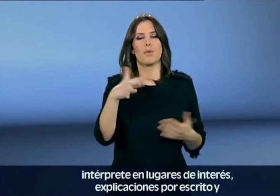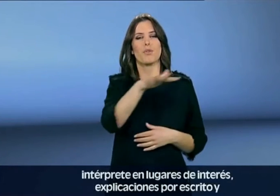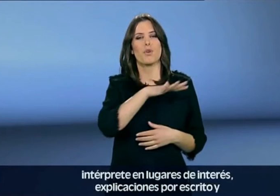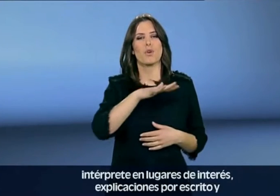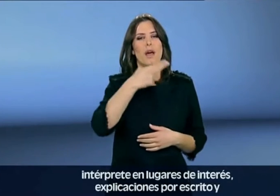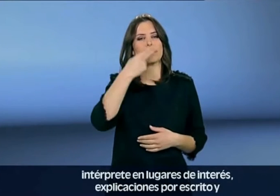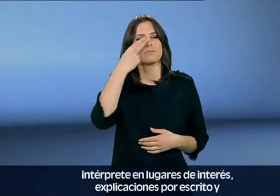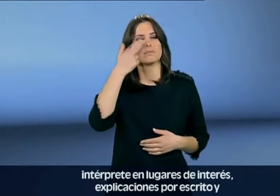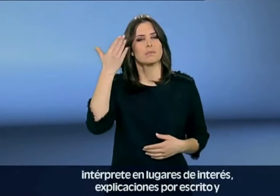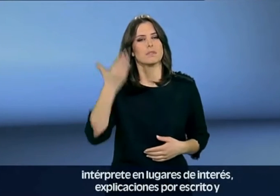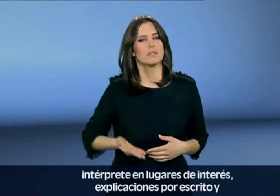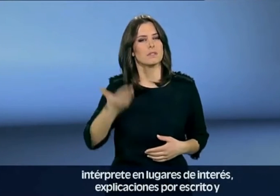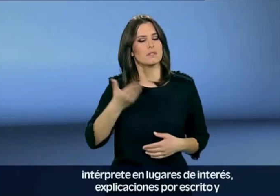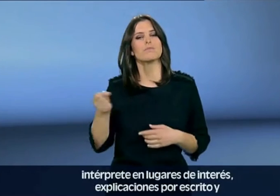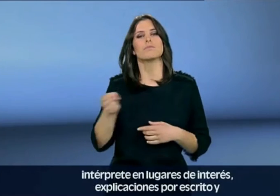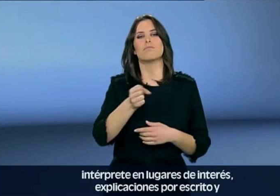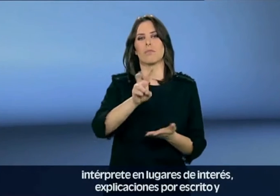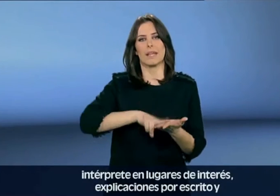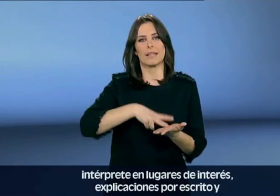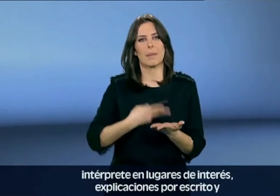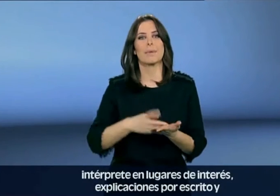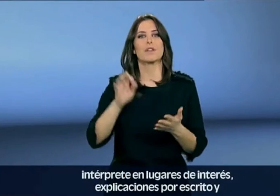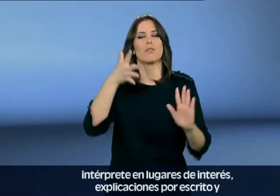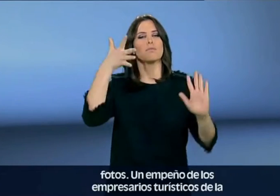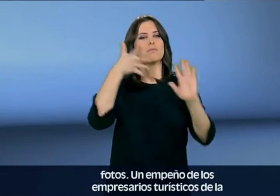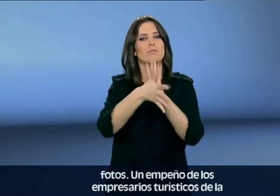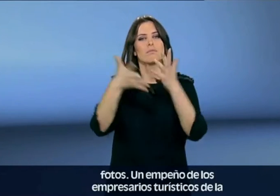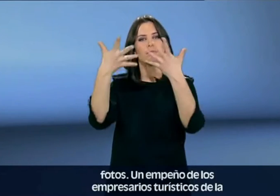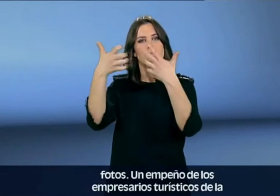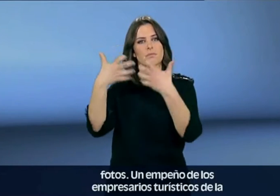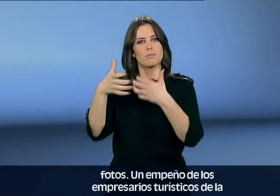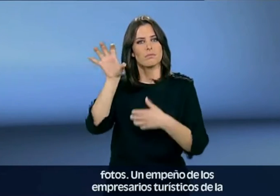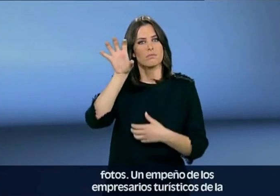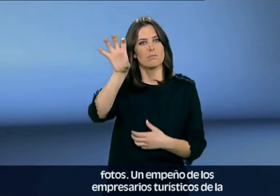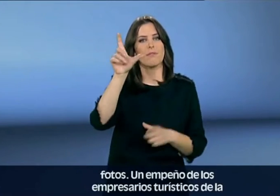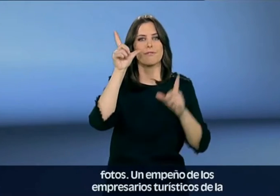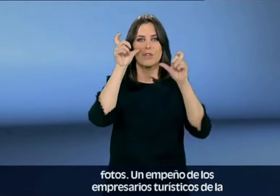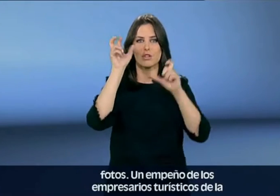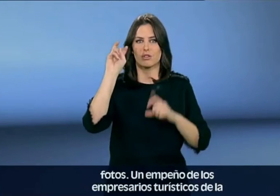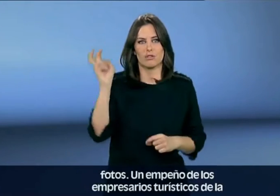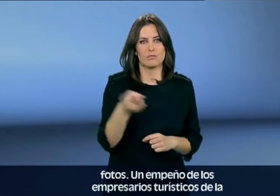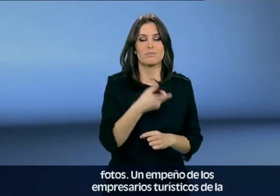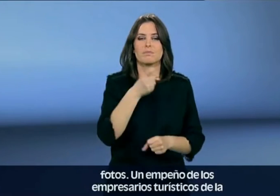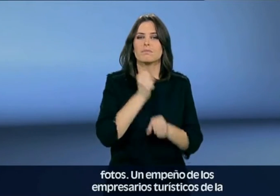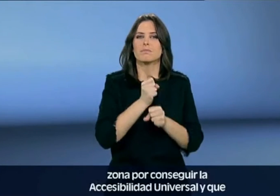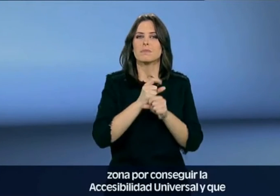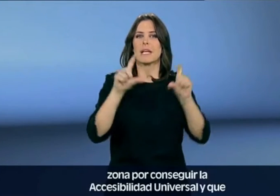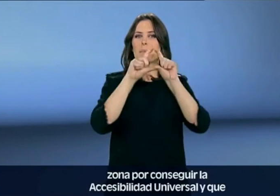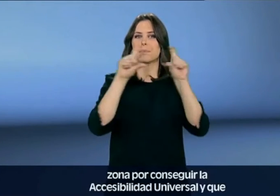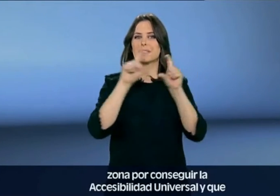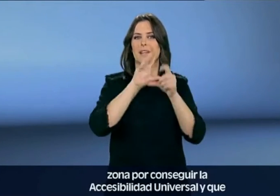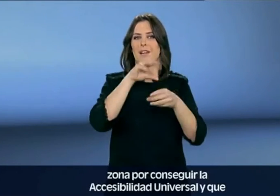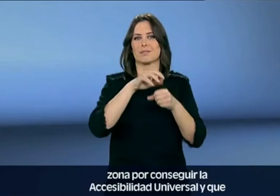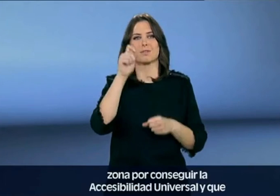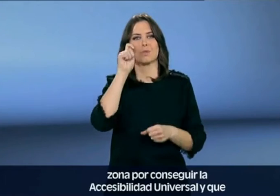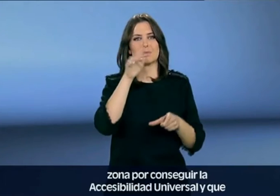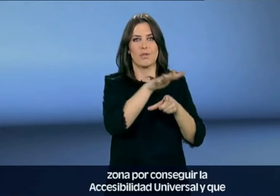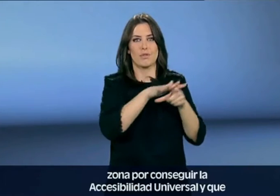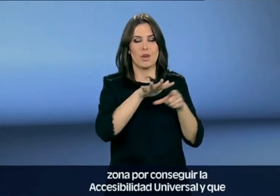lugares de interés, explicaciones por escrito y fotos. Un empeño de los empresarios turísticos de la zona por conseguir la accesibilidad